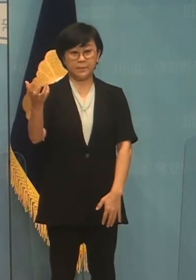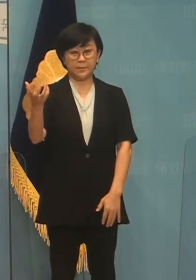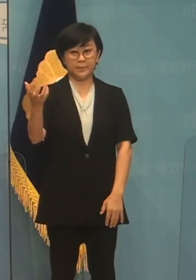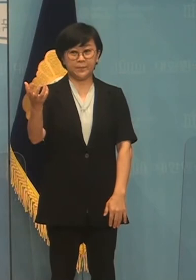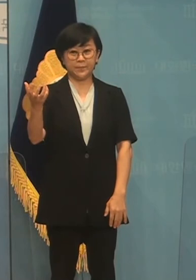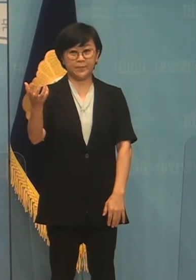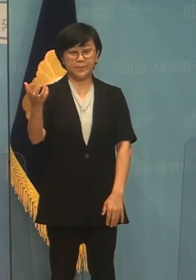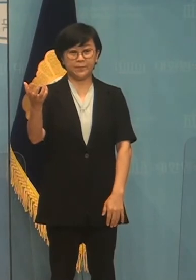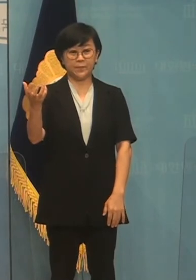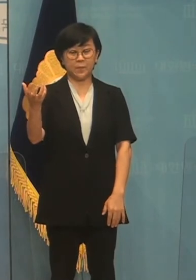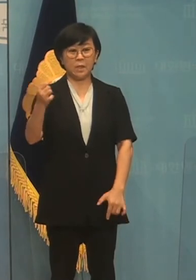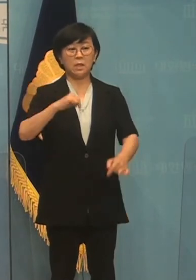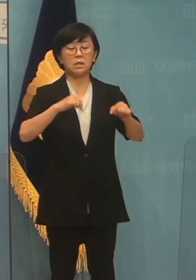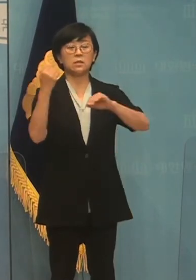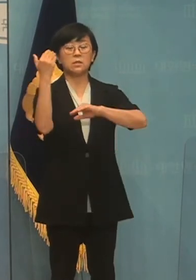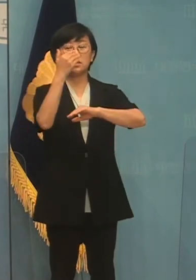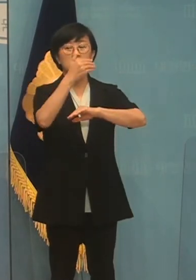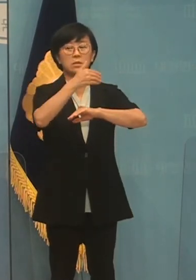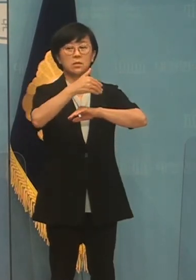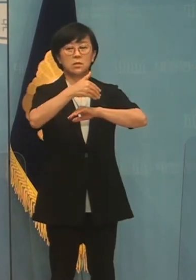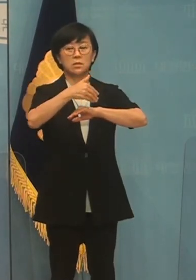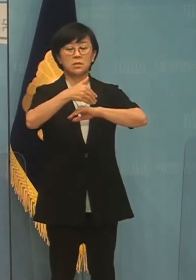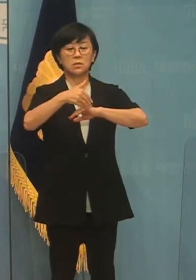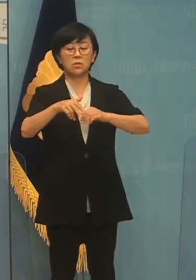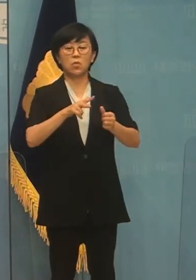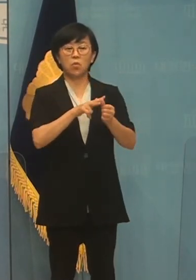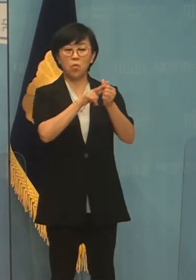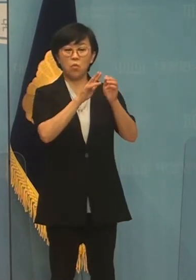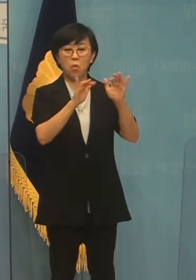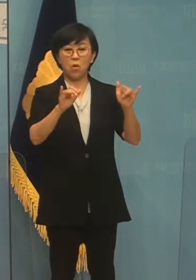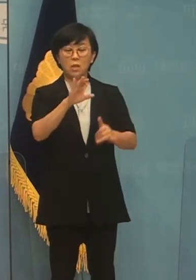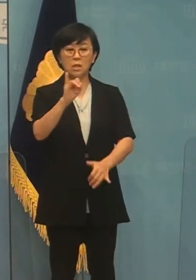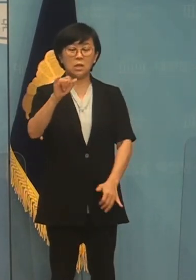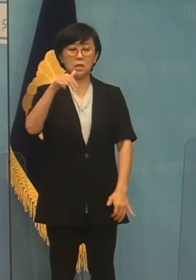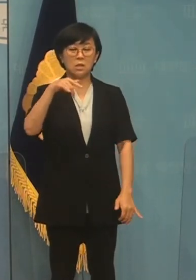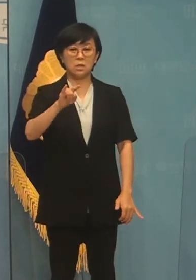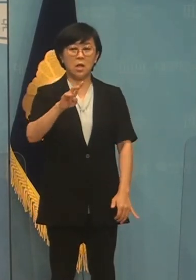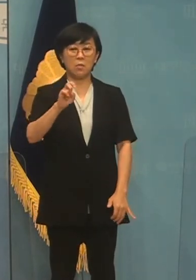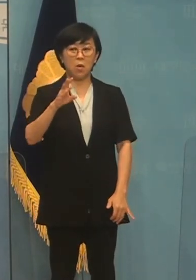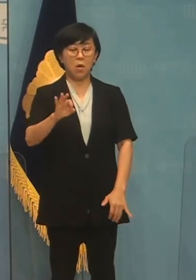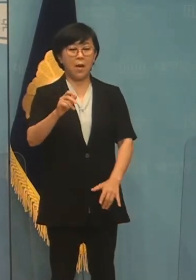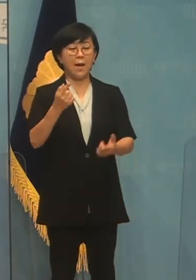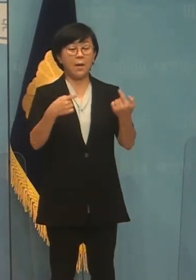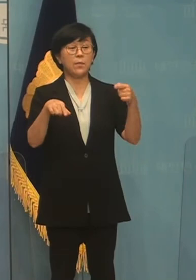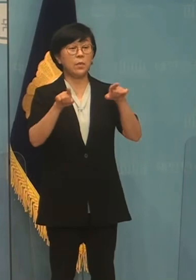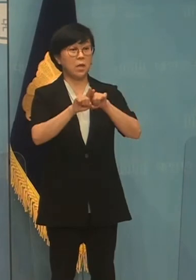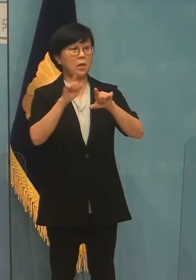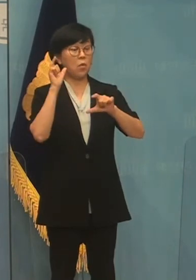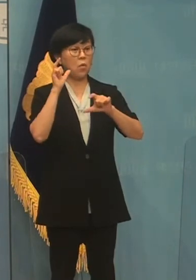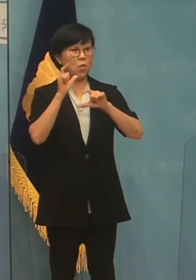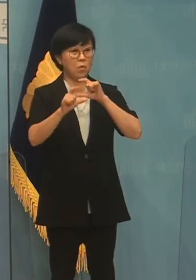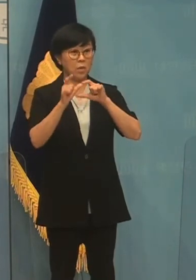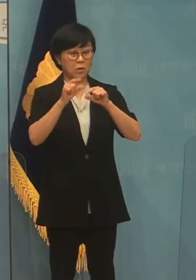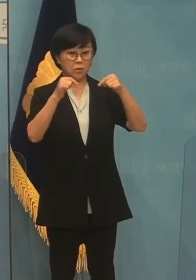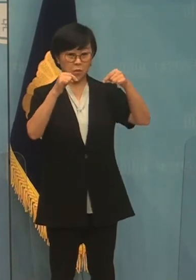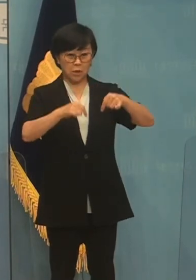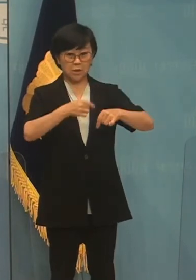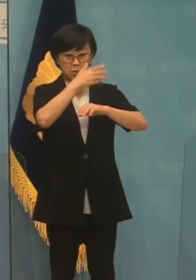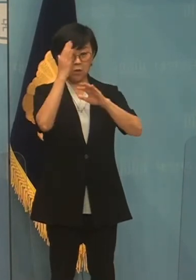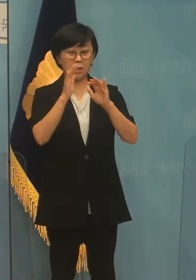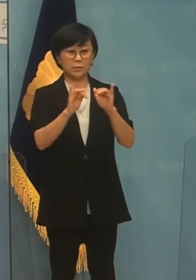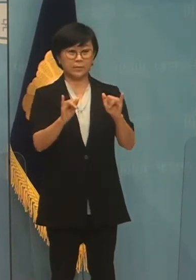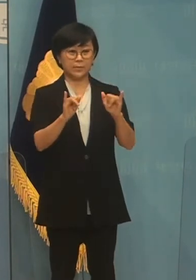이 정책을 후보, 이재명 후보와 함께 본인하고 논의하고 만든 청